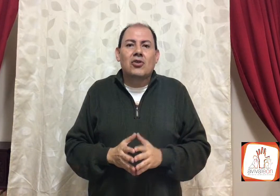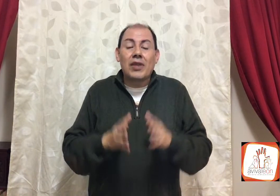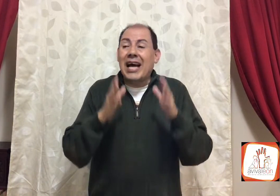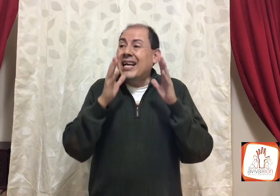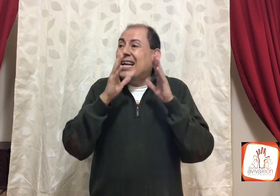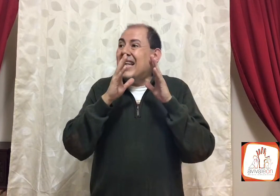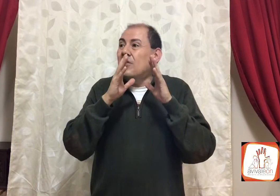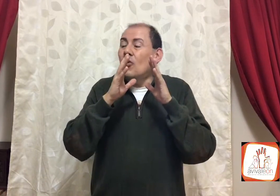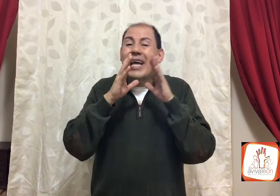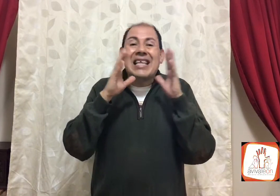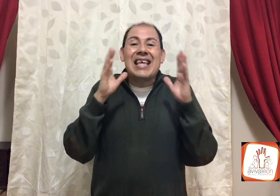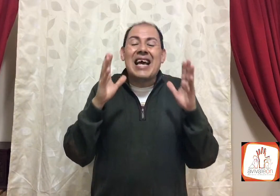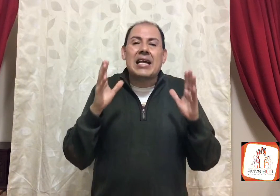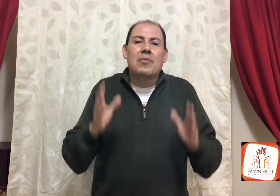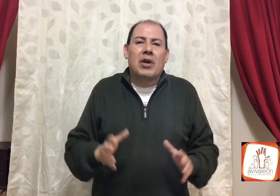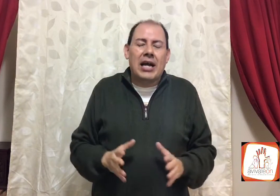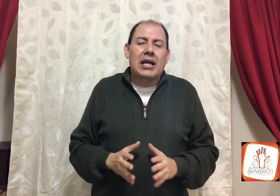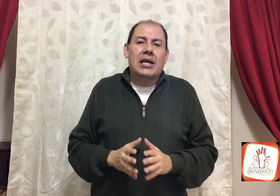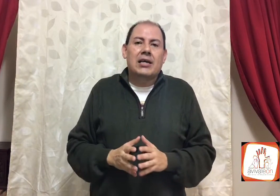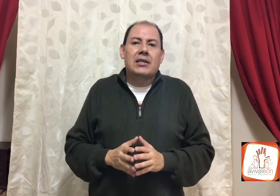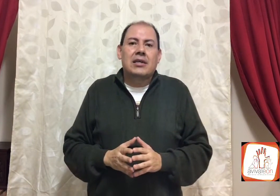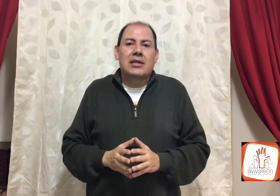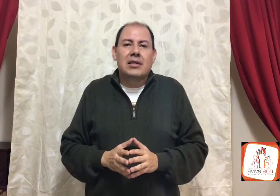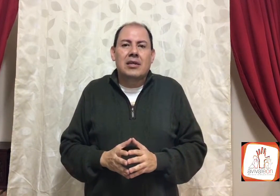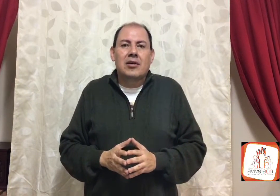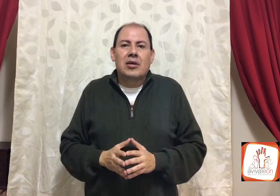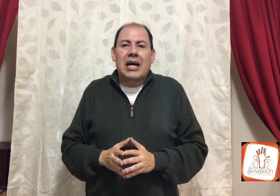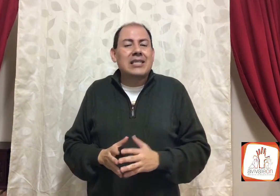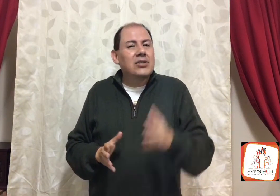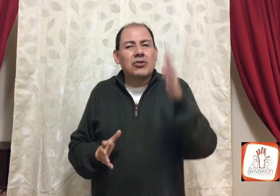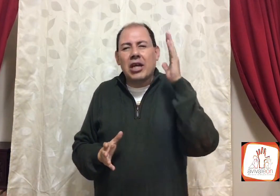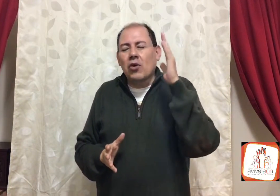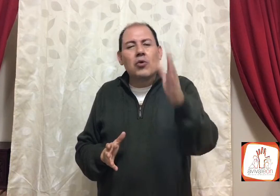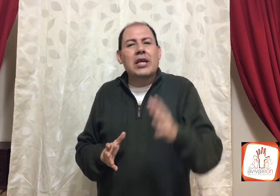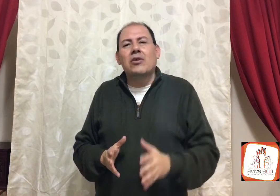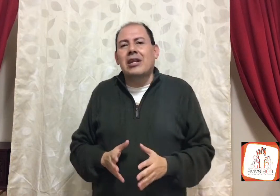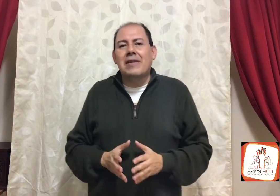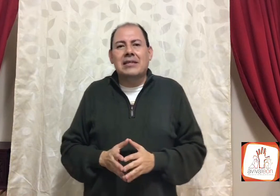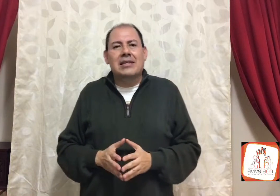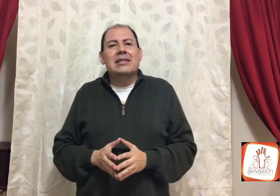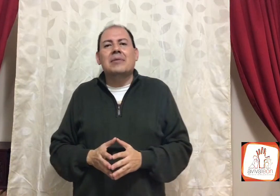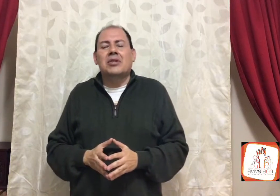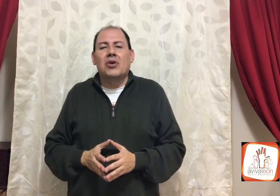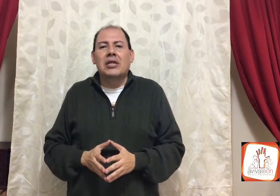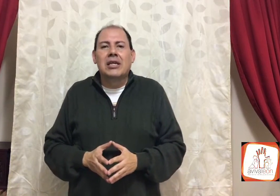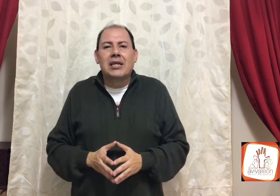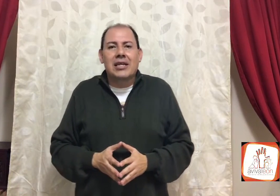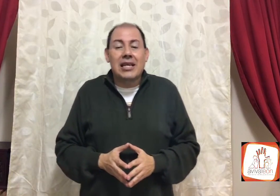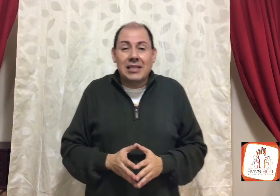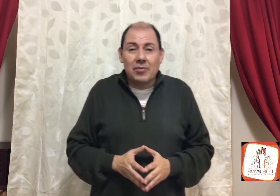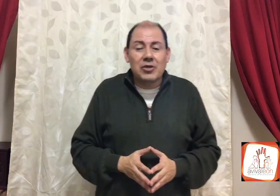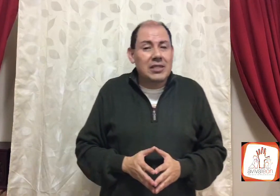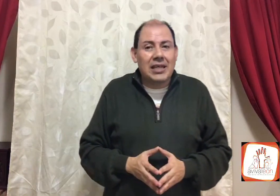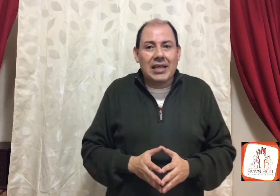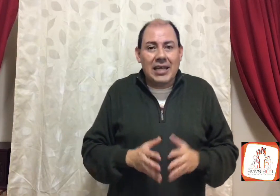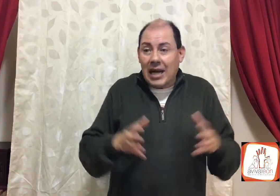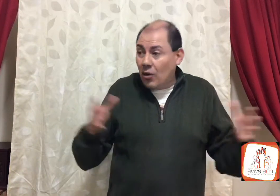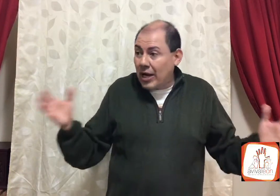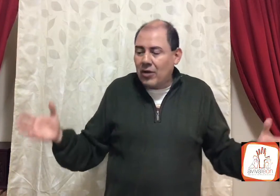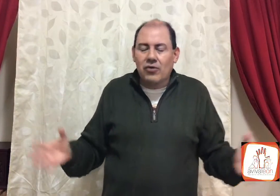toda, toda idea equivocada, has escuchado, una y otra vez, en esta visión, que te decimos, desde ahora, con